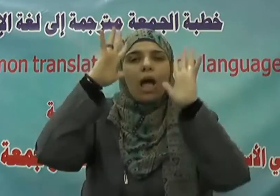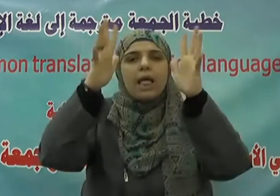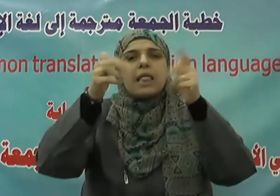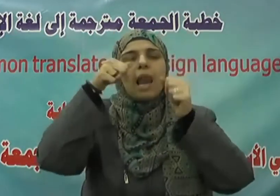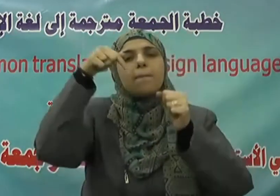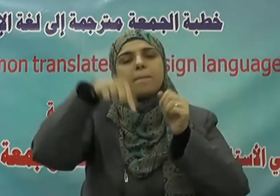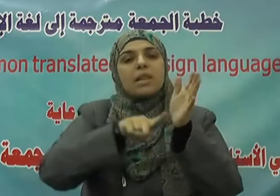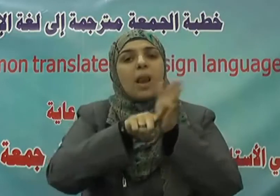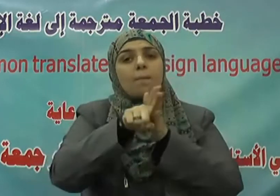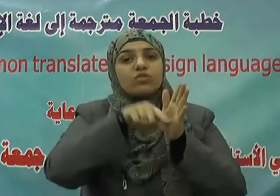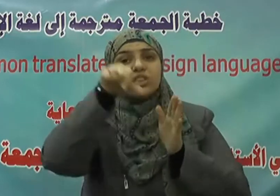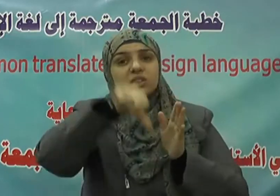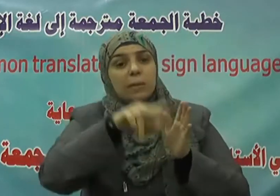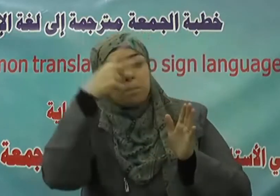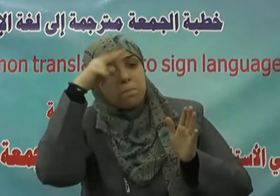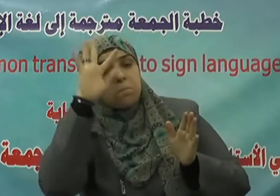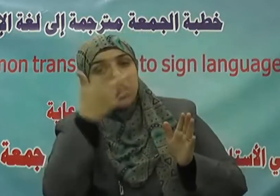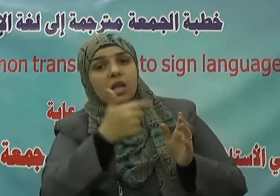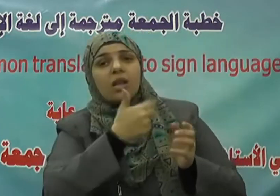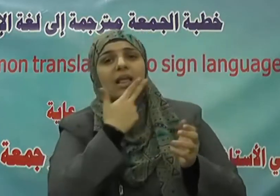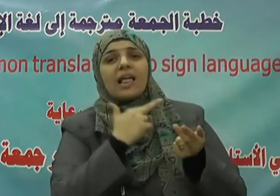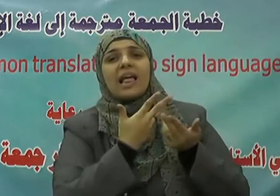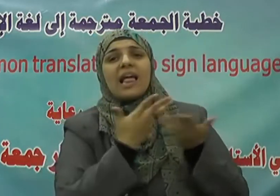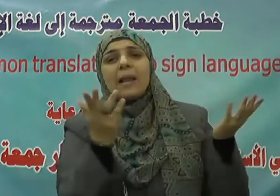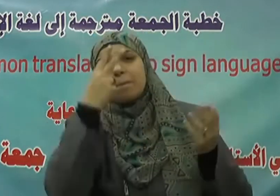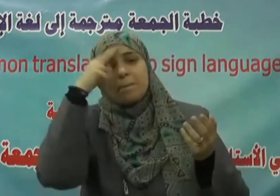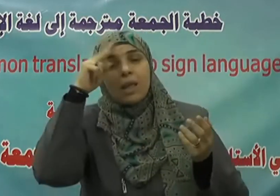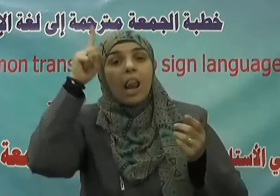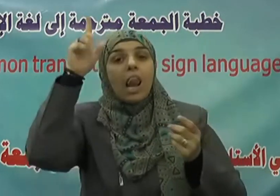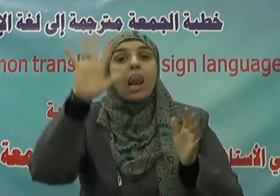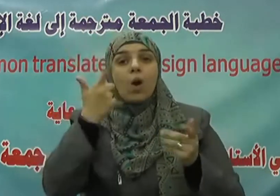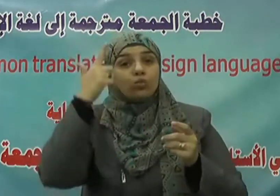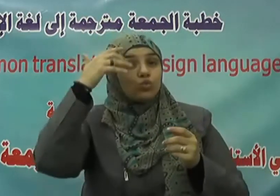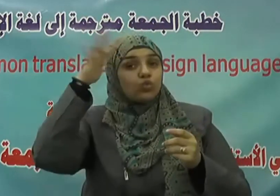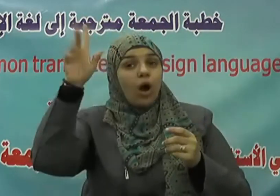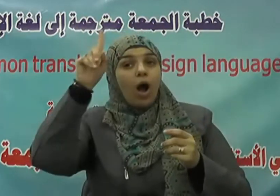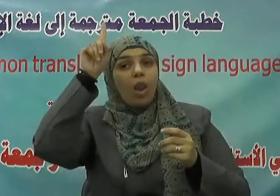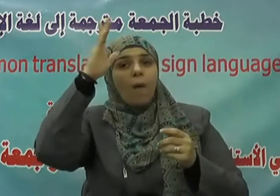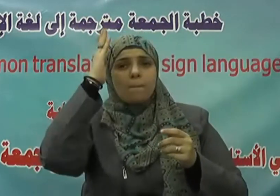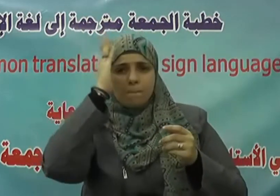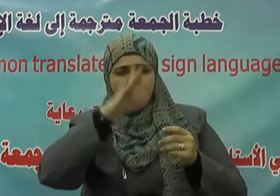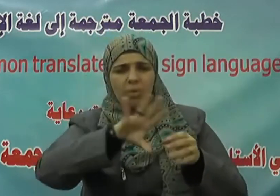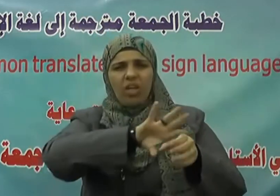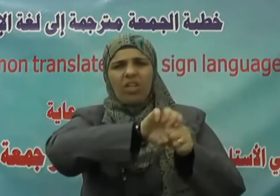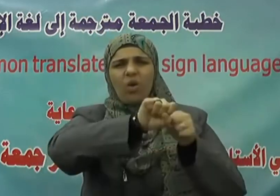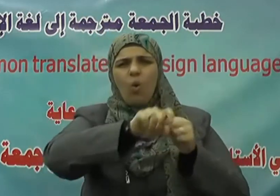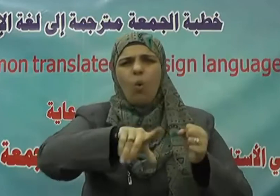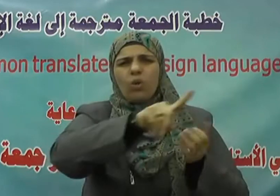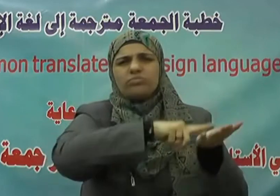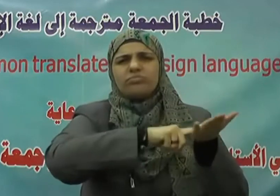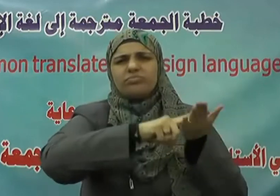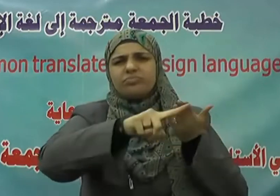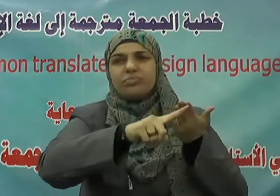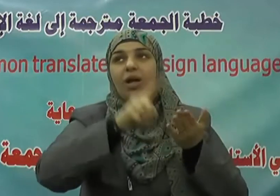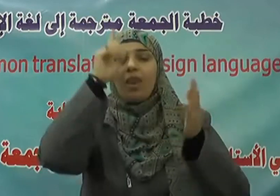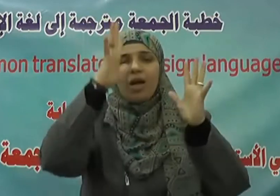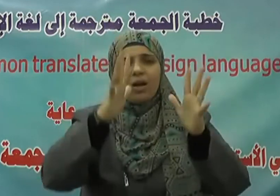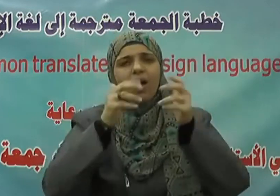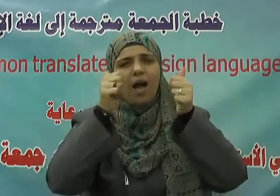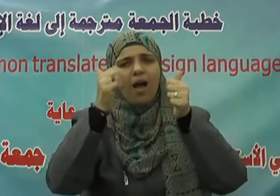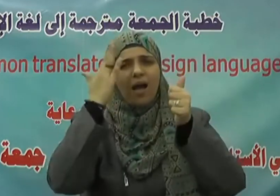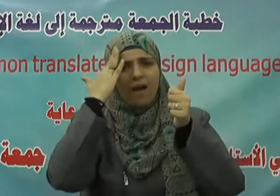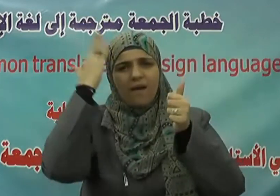من المصلح ولو شاء الله لأعنتكم إن الله عزيز حكيم